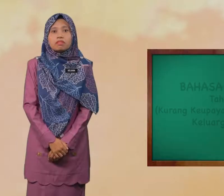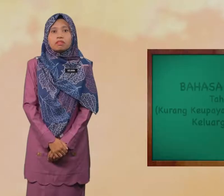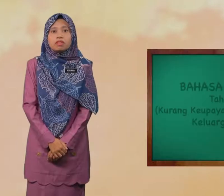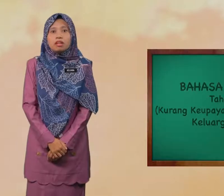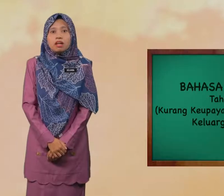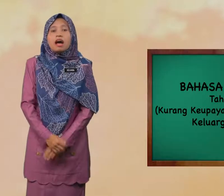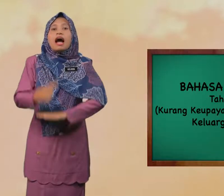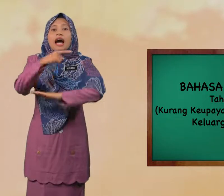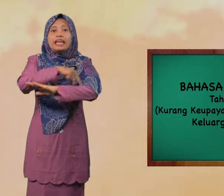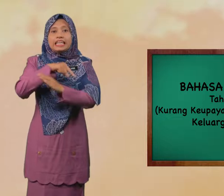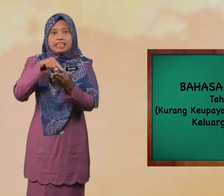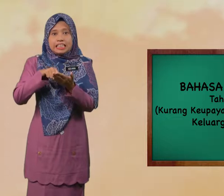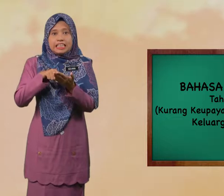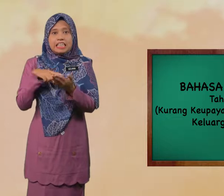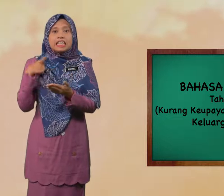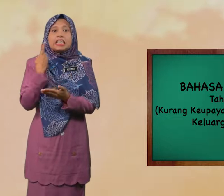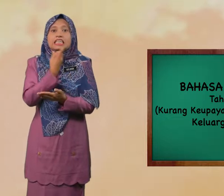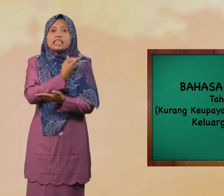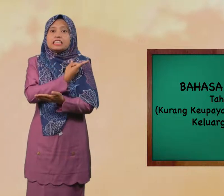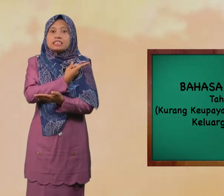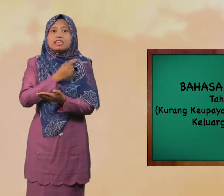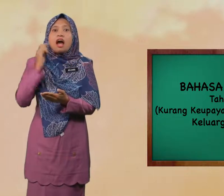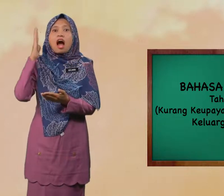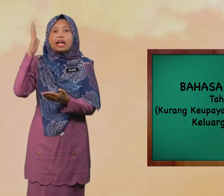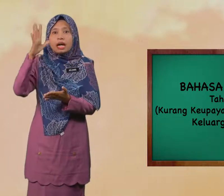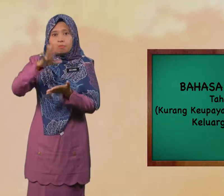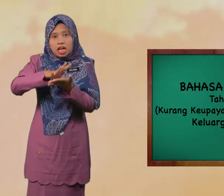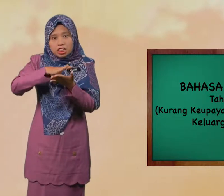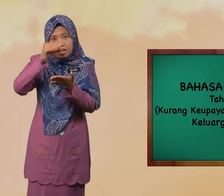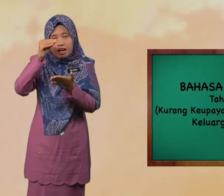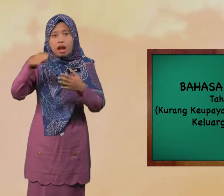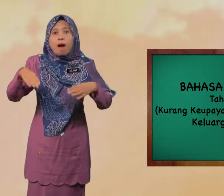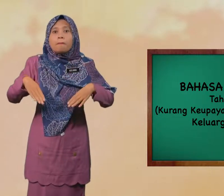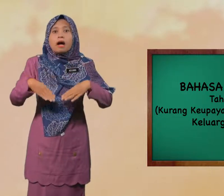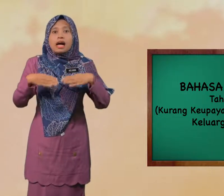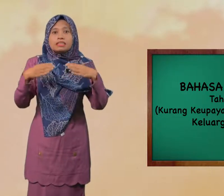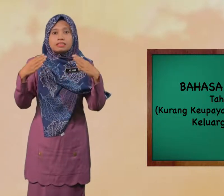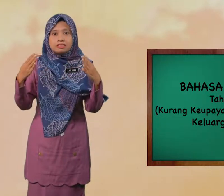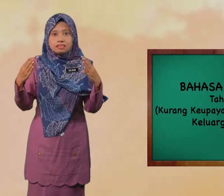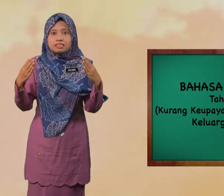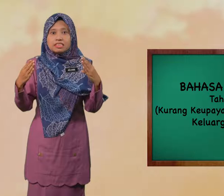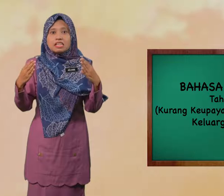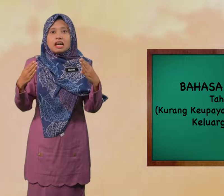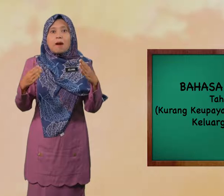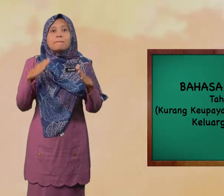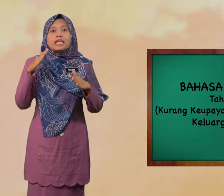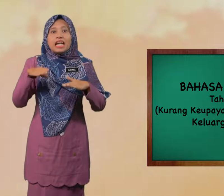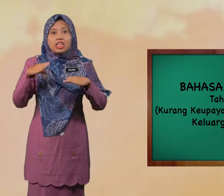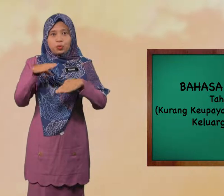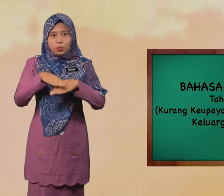Hari ini, kita akan belajar bahasa Melayu